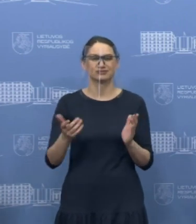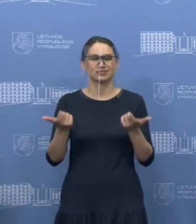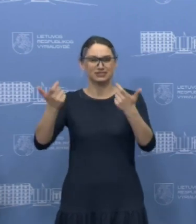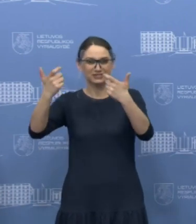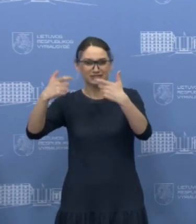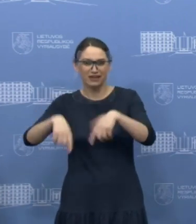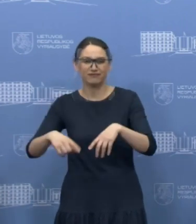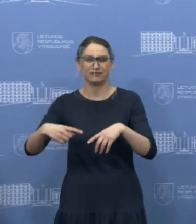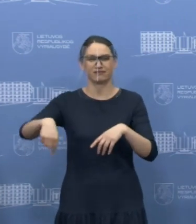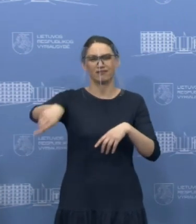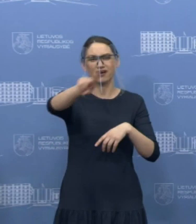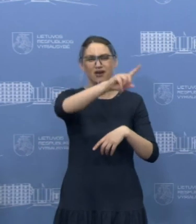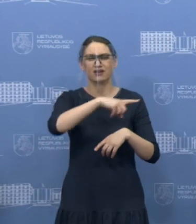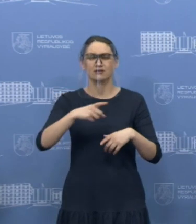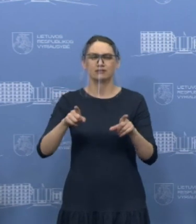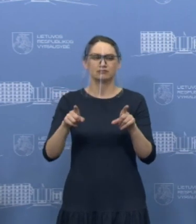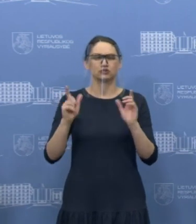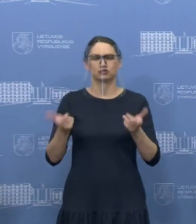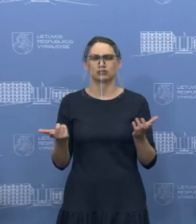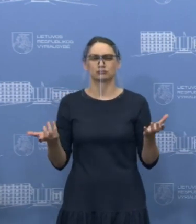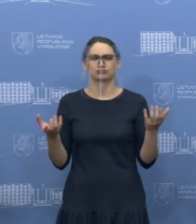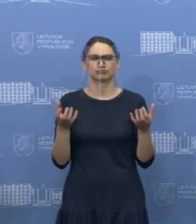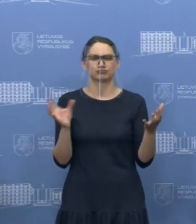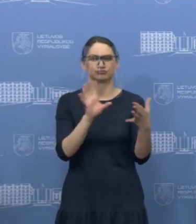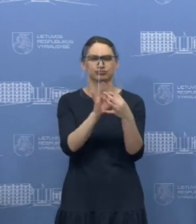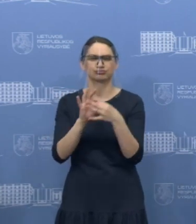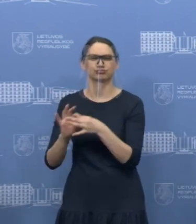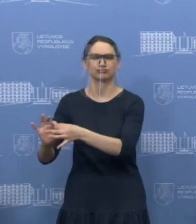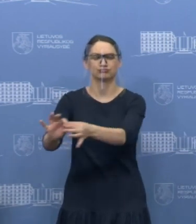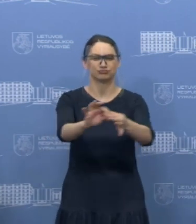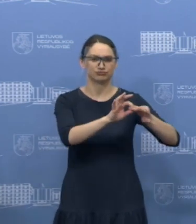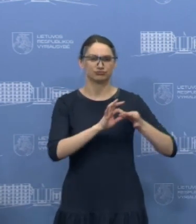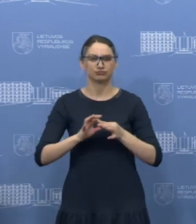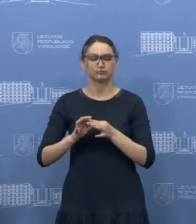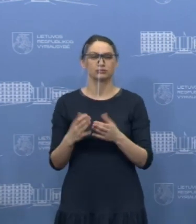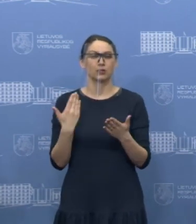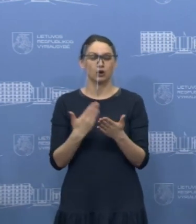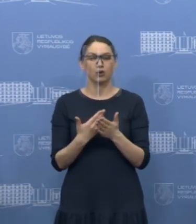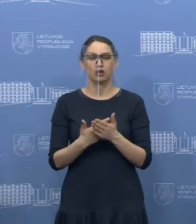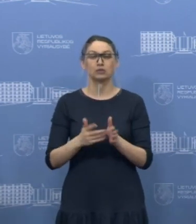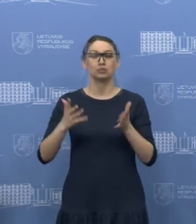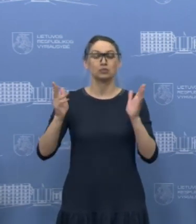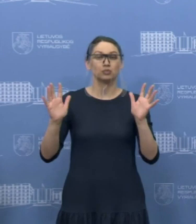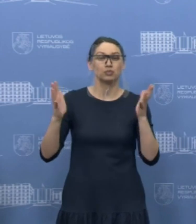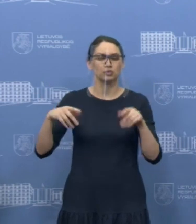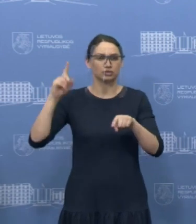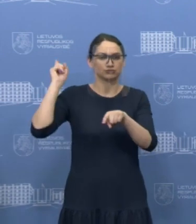valstybė, susitelkė. Suprantame, kad labai svarbu veikimas greitai,